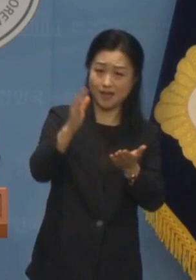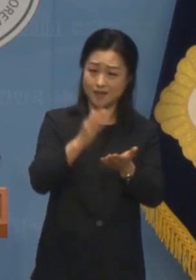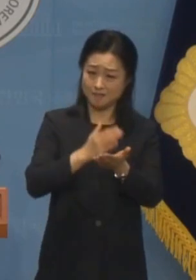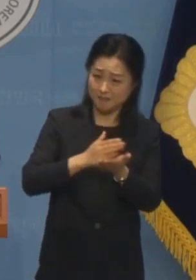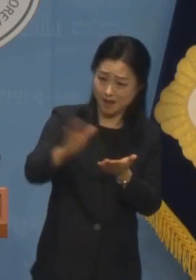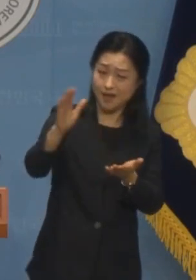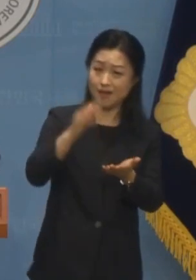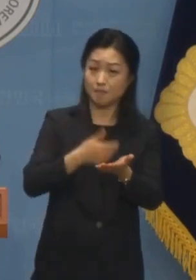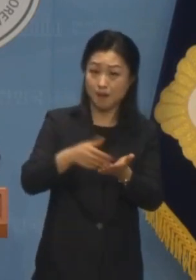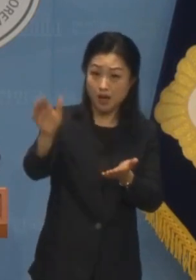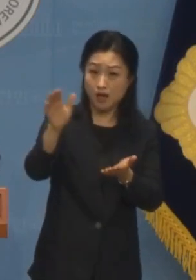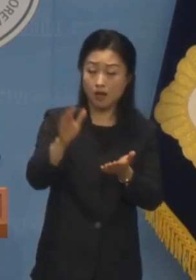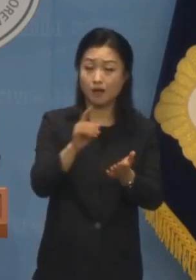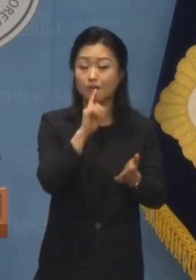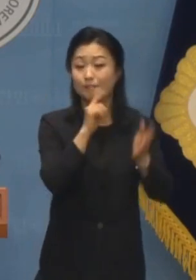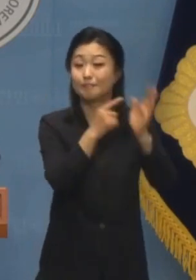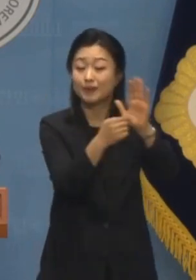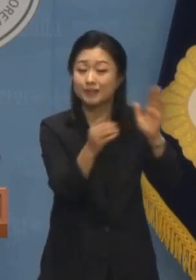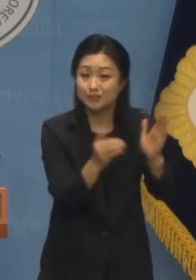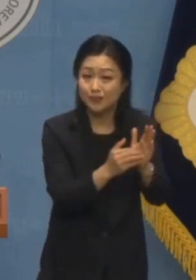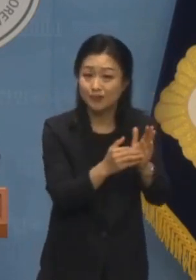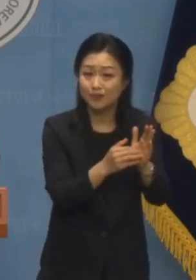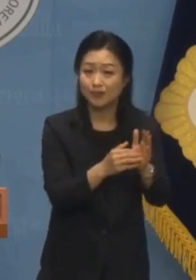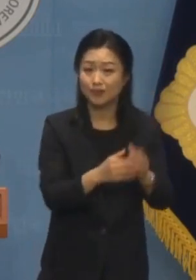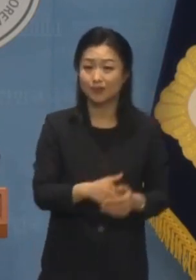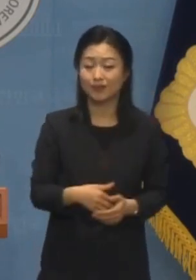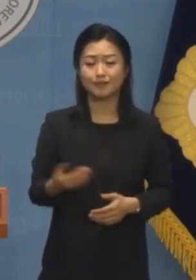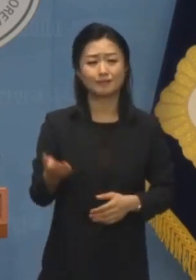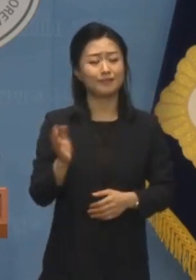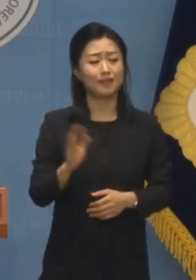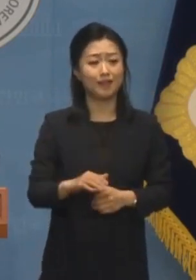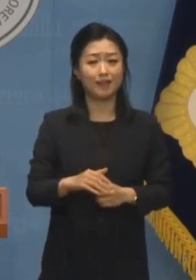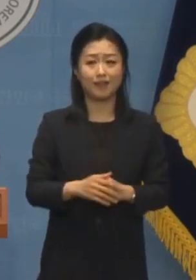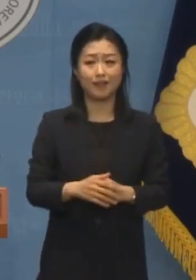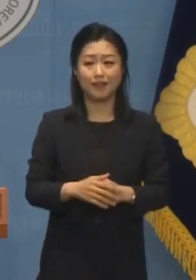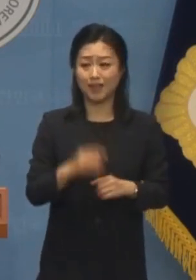강조해 왔습니다 그런데도